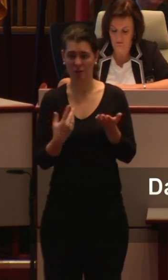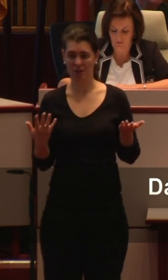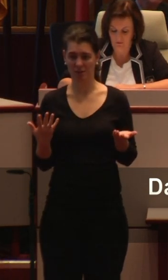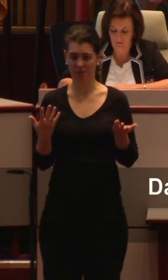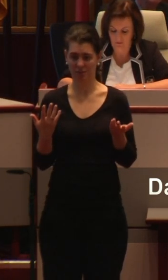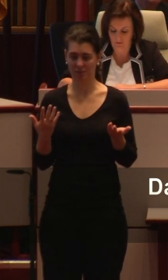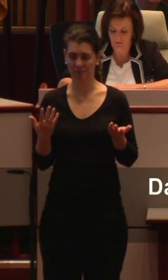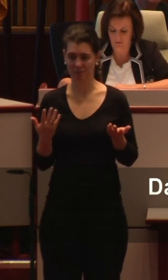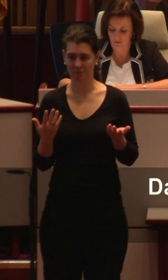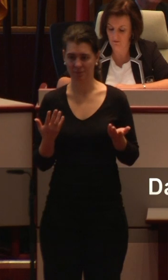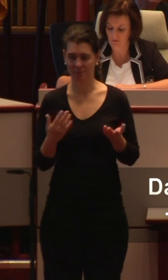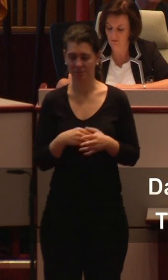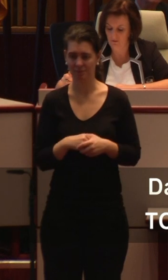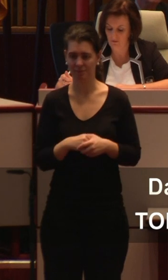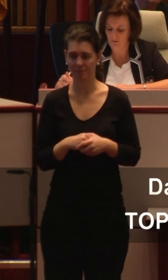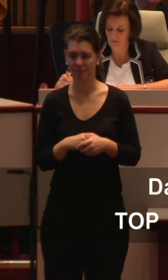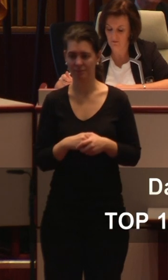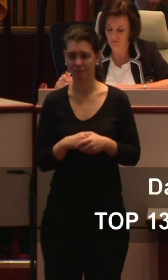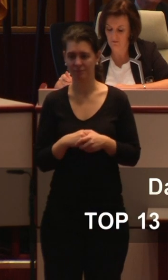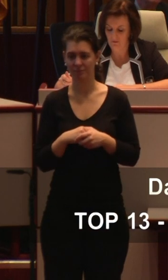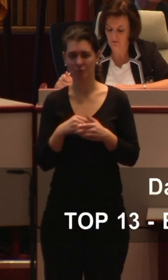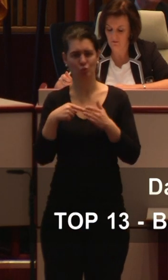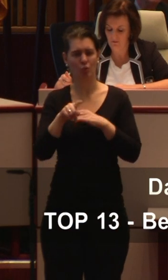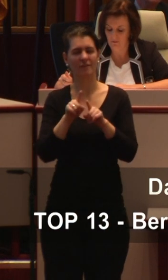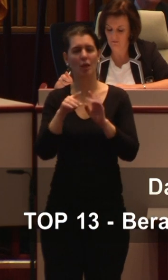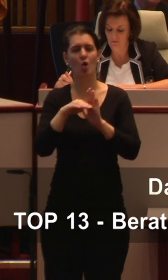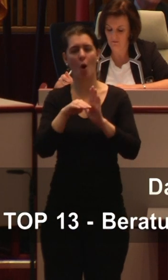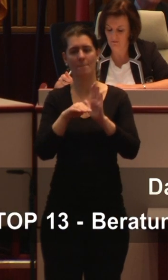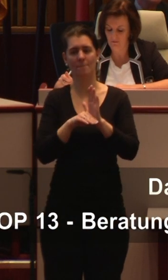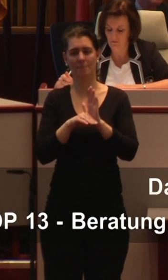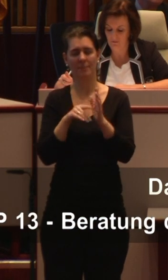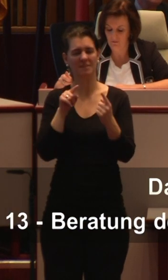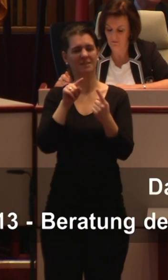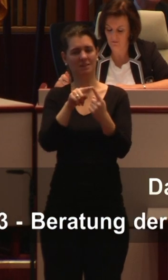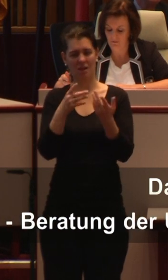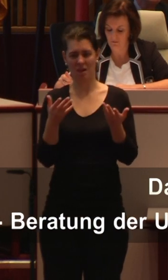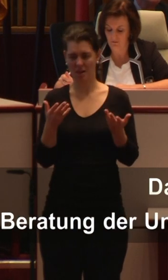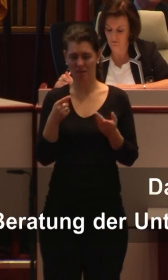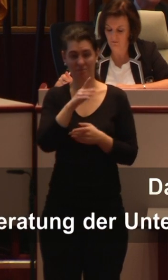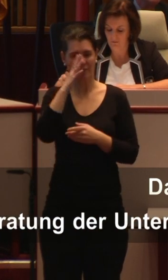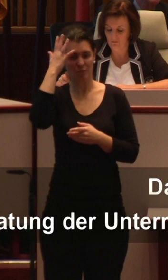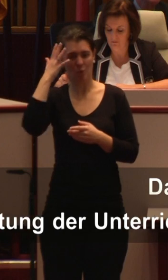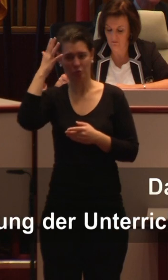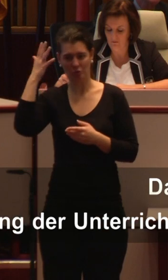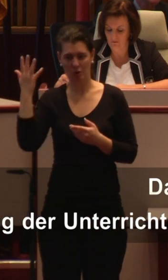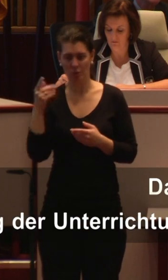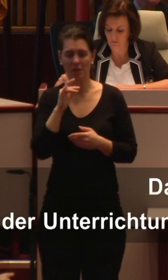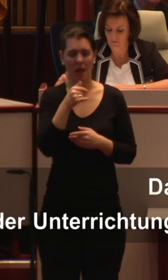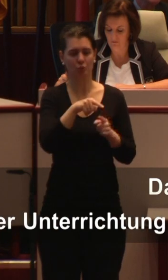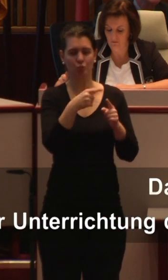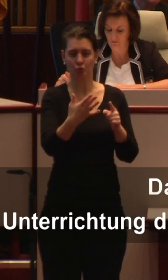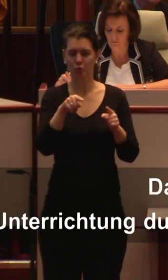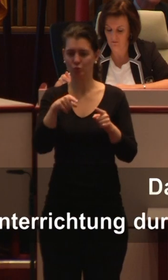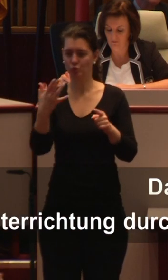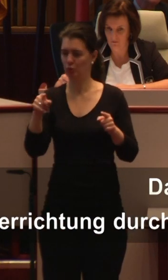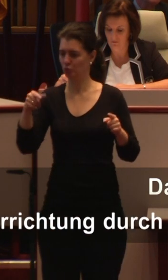äußeren Rahmen abgeleitete Normen und Zielvorstellungen fällt die Entwicklung eines Kindes der Beliebigkeit anheim. Ein zielgerichtetes pädagogisches